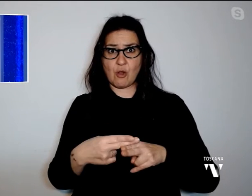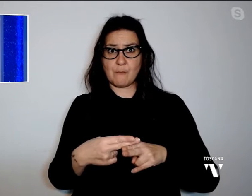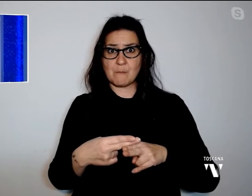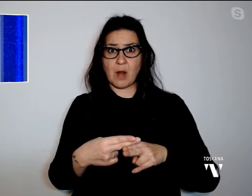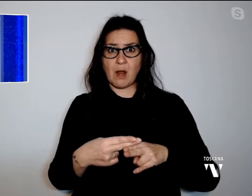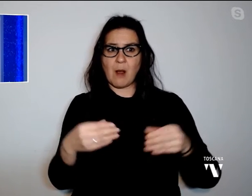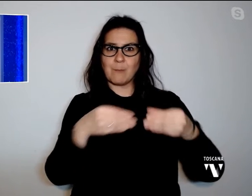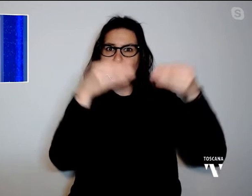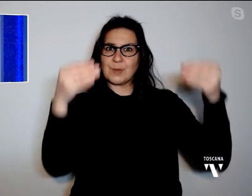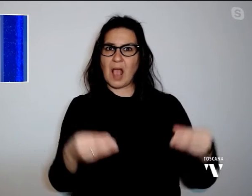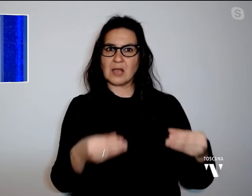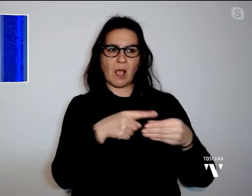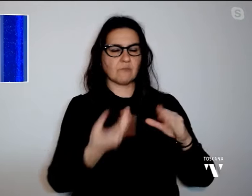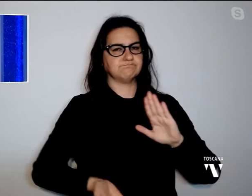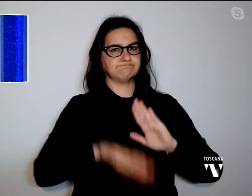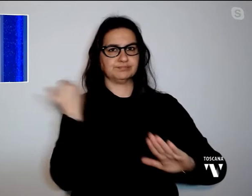TikTok.